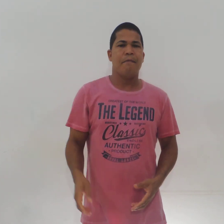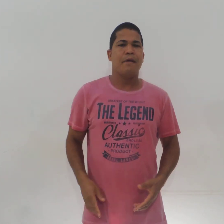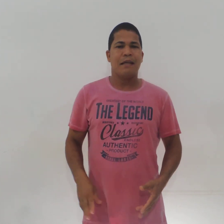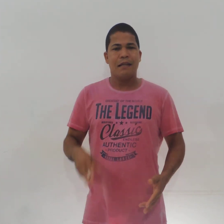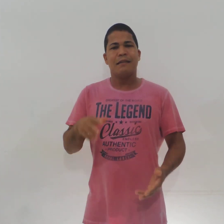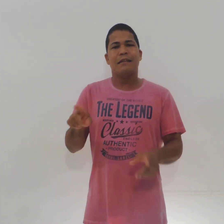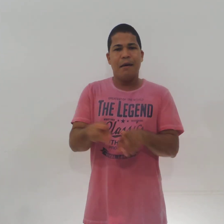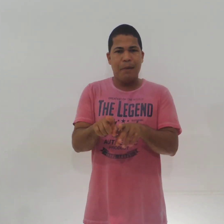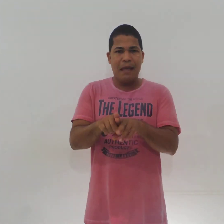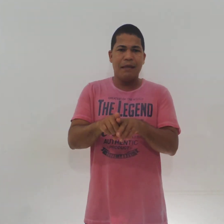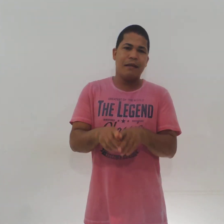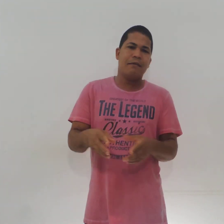Também, né?